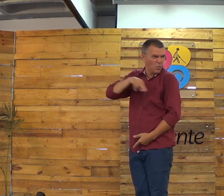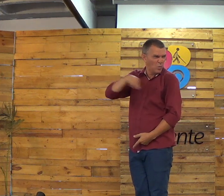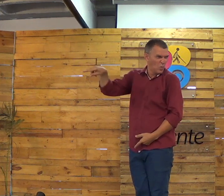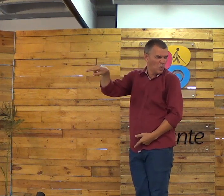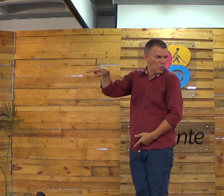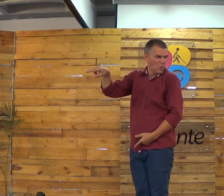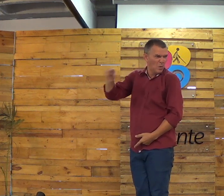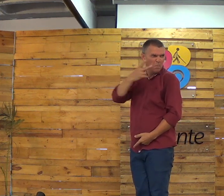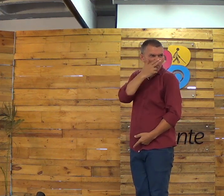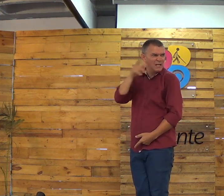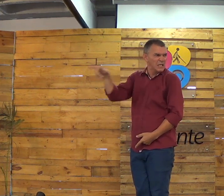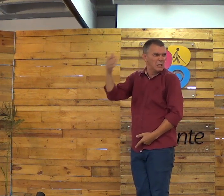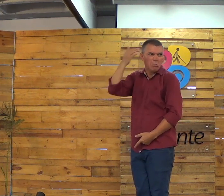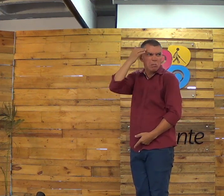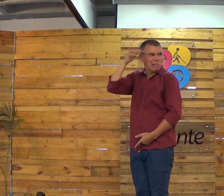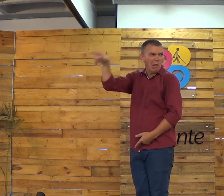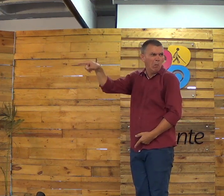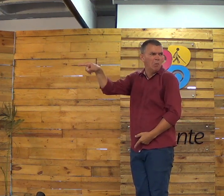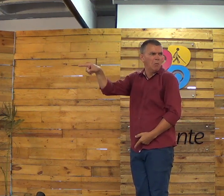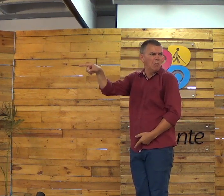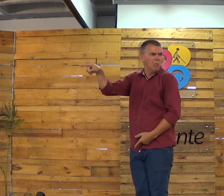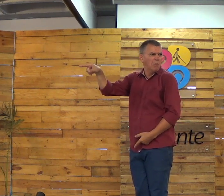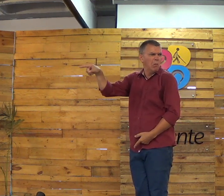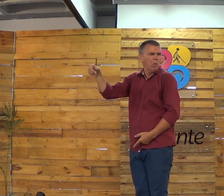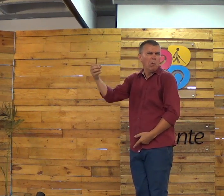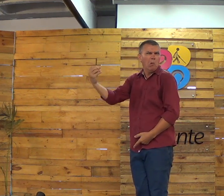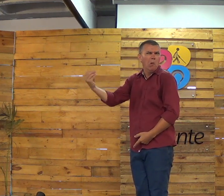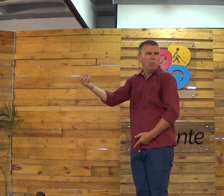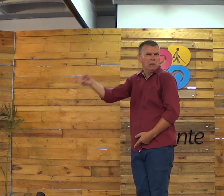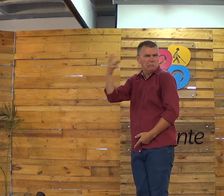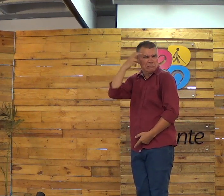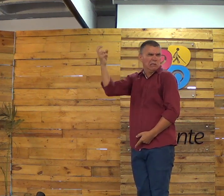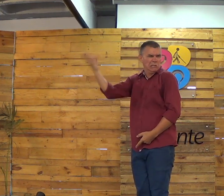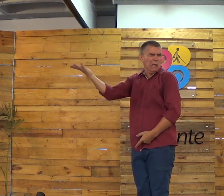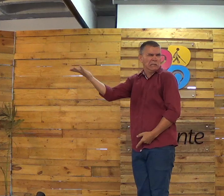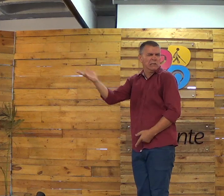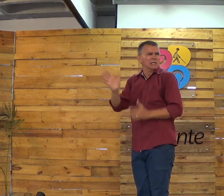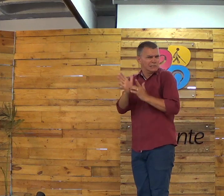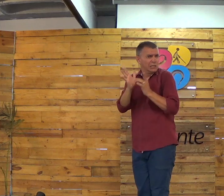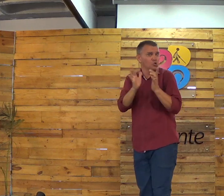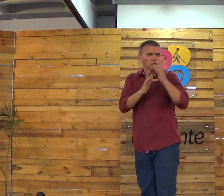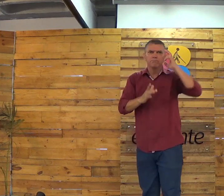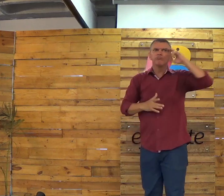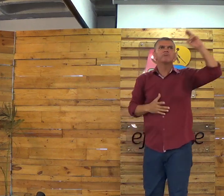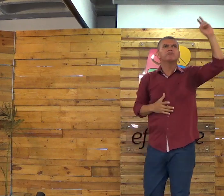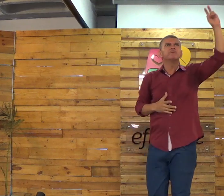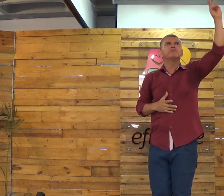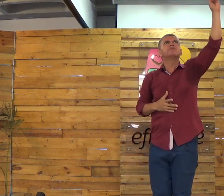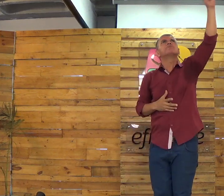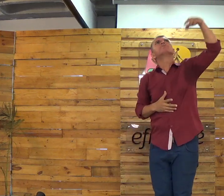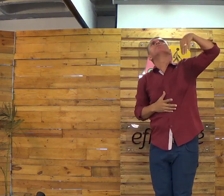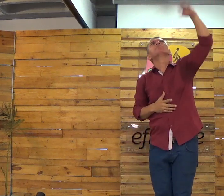Miconemos tinha entendido. Parece que ele não entendeu, né? Como assim? Se dá a voz dele e tal.